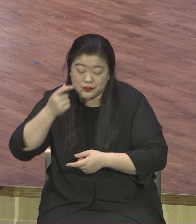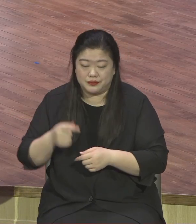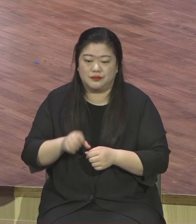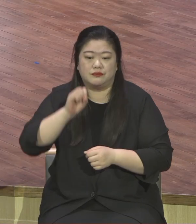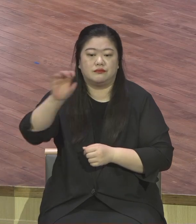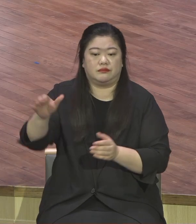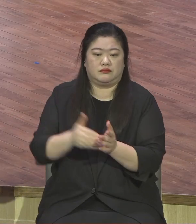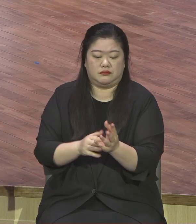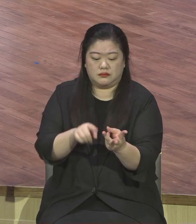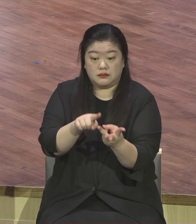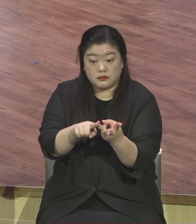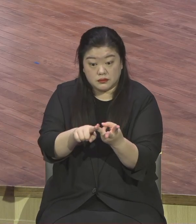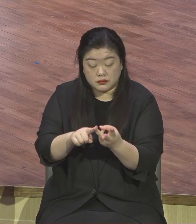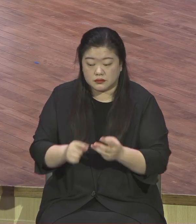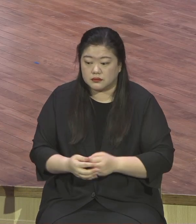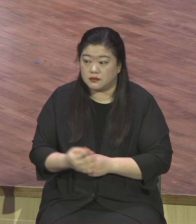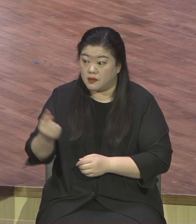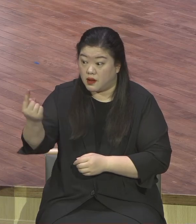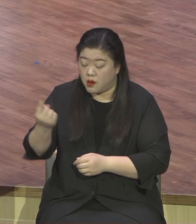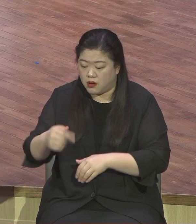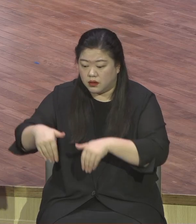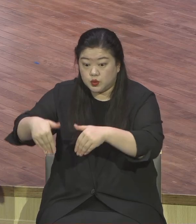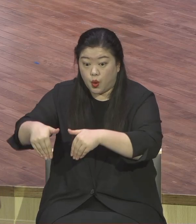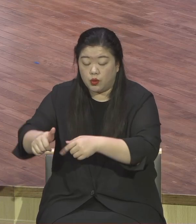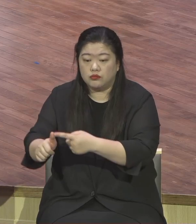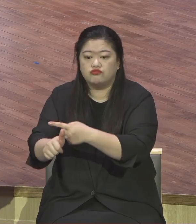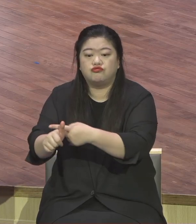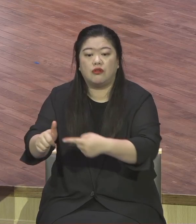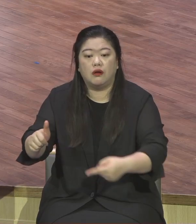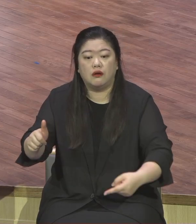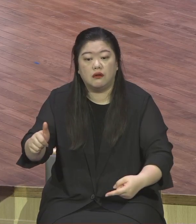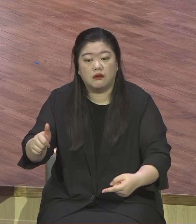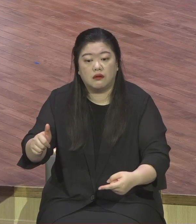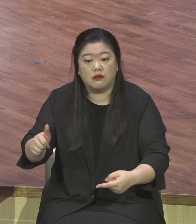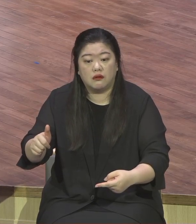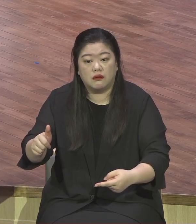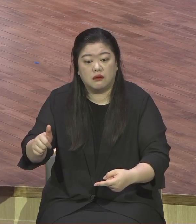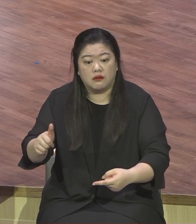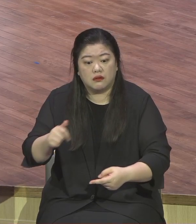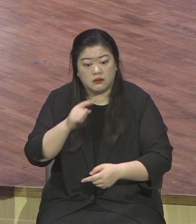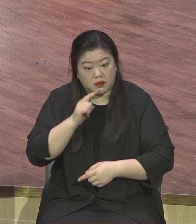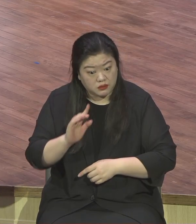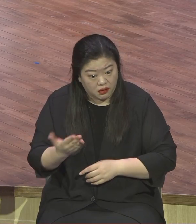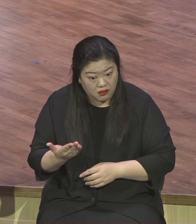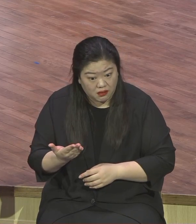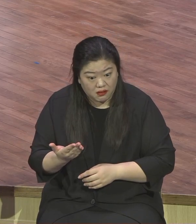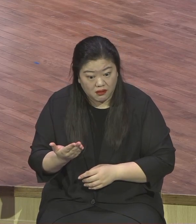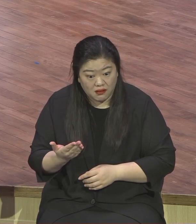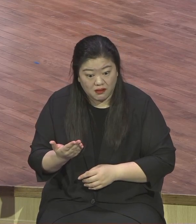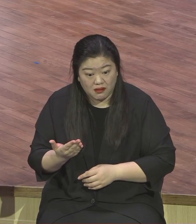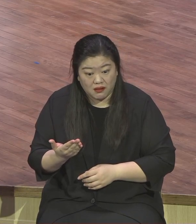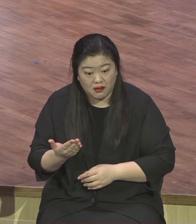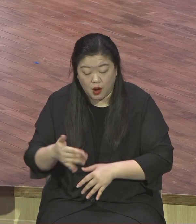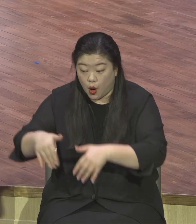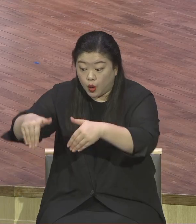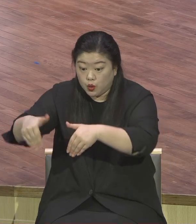이것은요 우리가 볼 때는 말도 안 소리다 상식적으로 이해 안 되죠 임금의